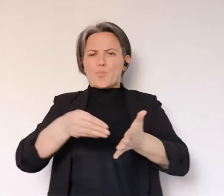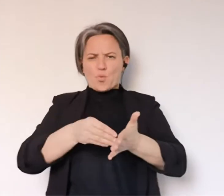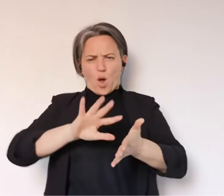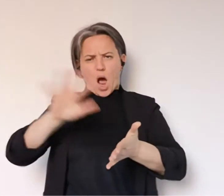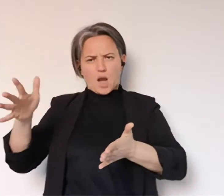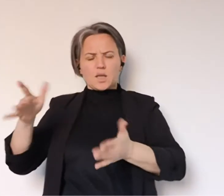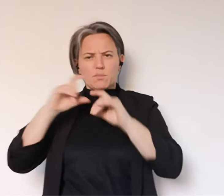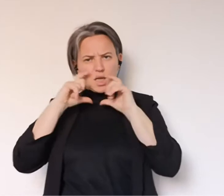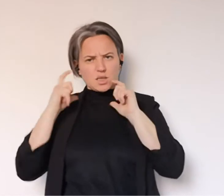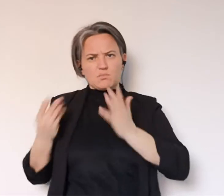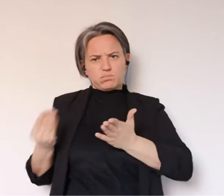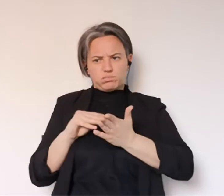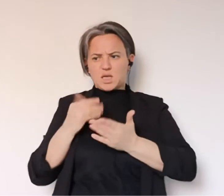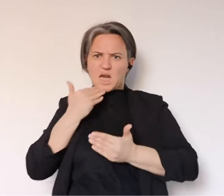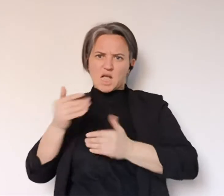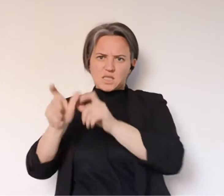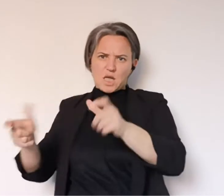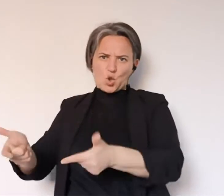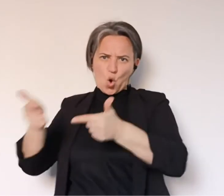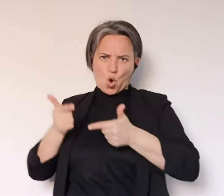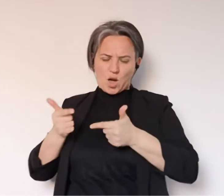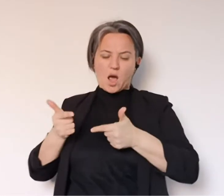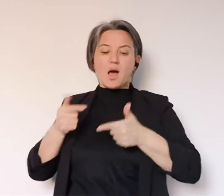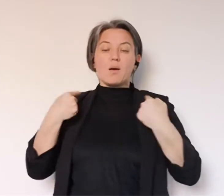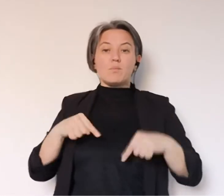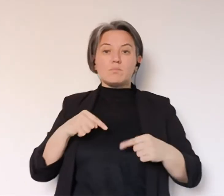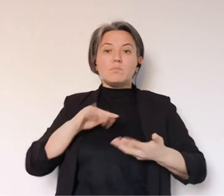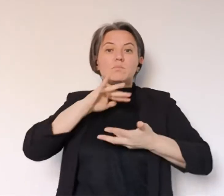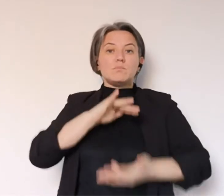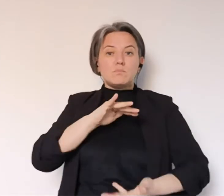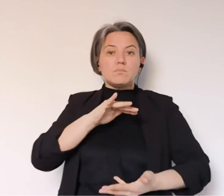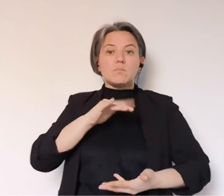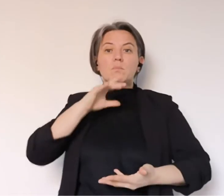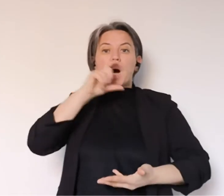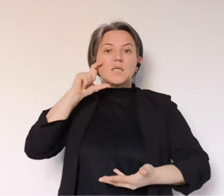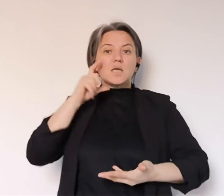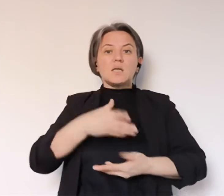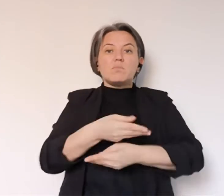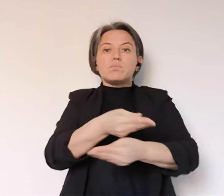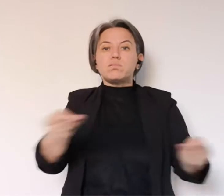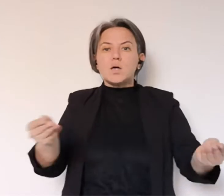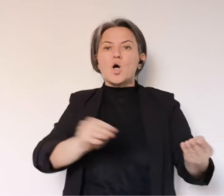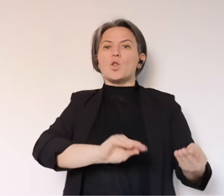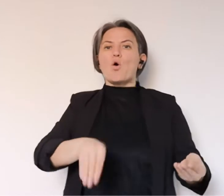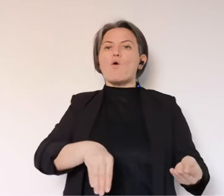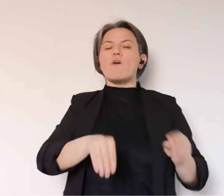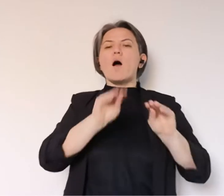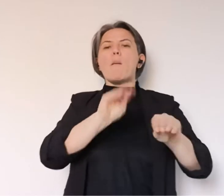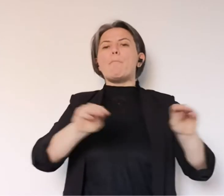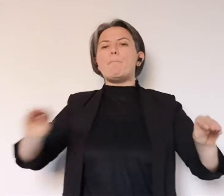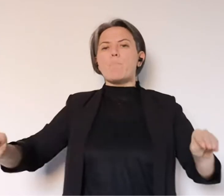distribuzione che vi ho detto prima, a cui aggiungeremo altre mascherine che siamo usciti da avere tramite le donazioni, verranno